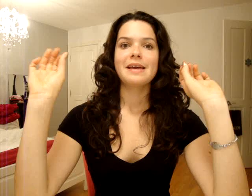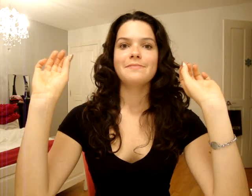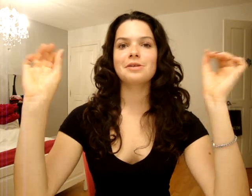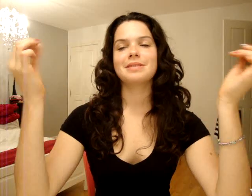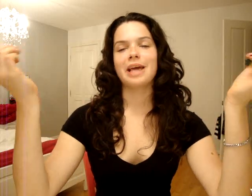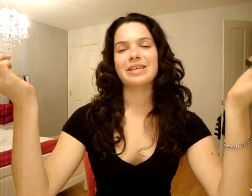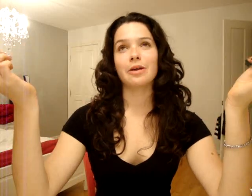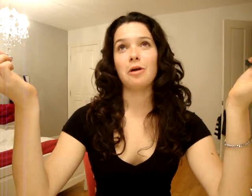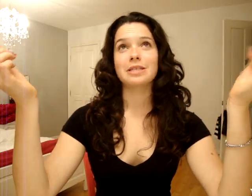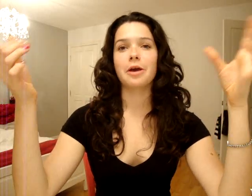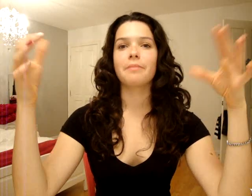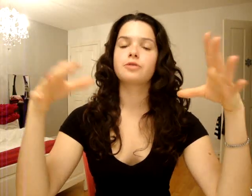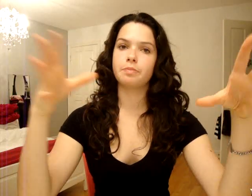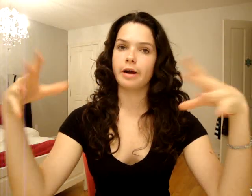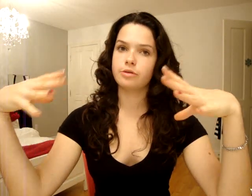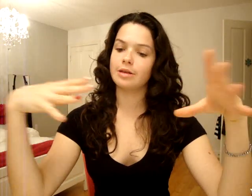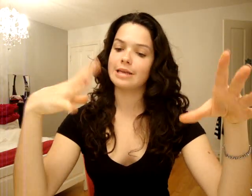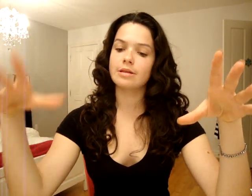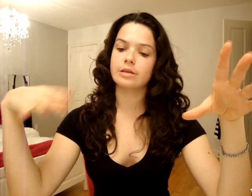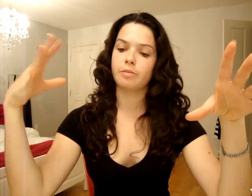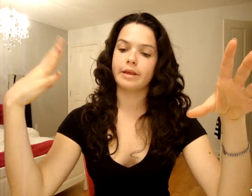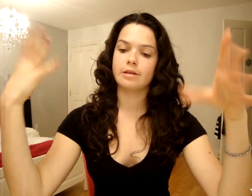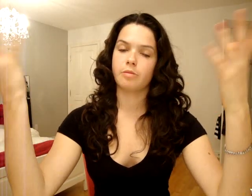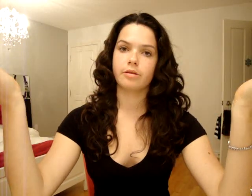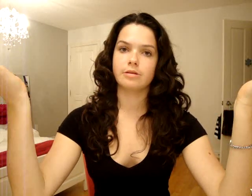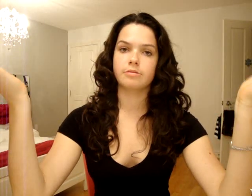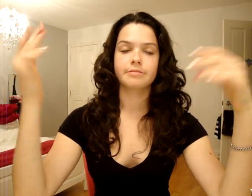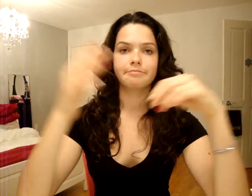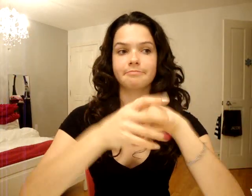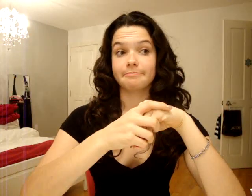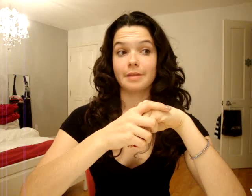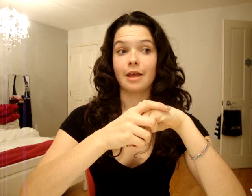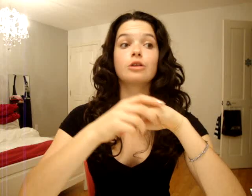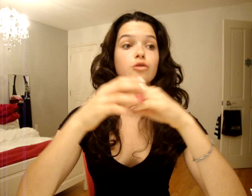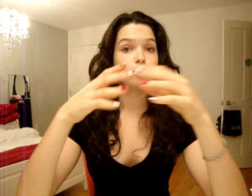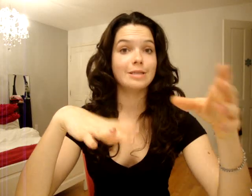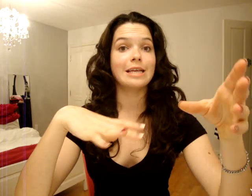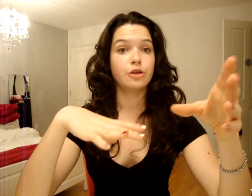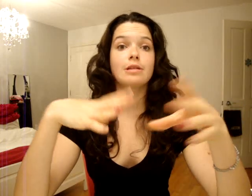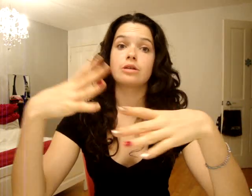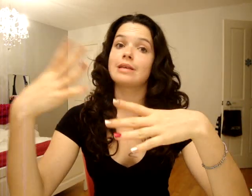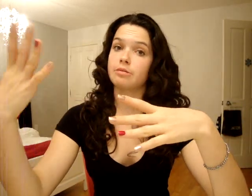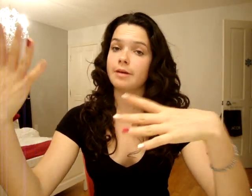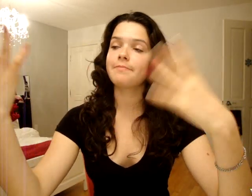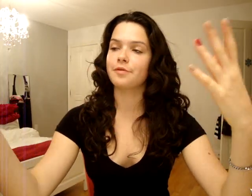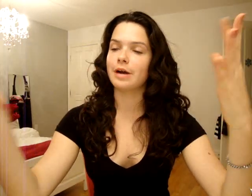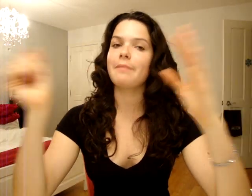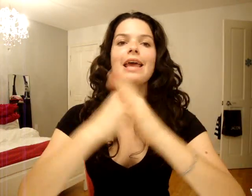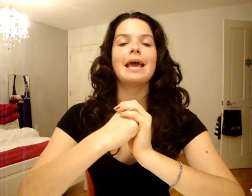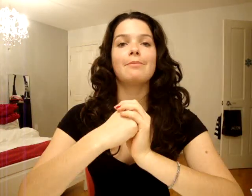Pis là, c'est quand même assez drôle, parce que tu te part... Tu te stationnes dans un park... Tu te stationnes dans un stationnement, voilà. Pis